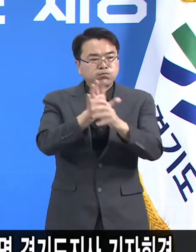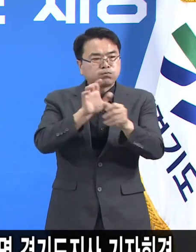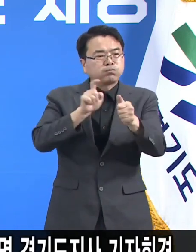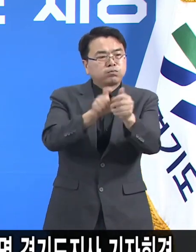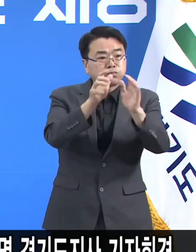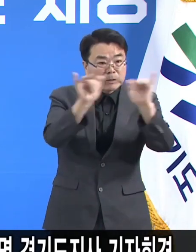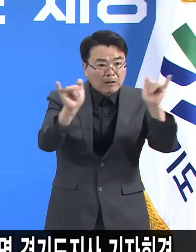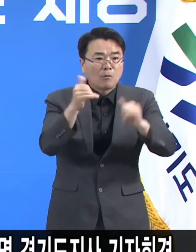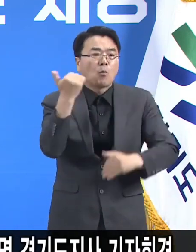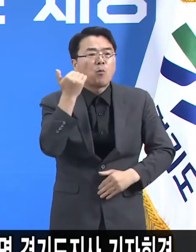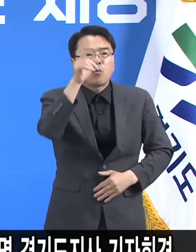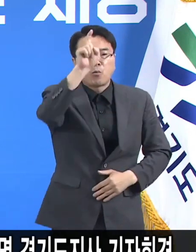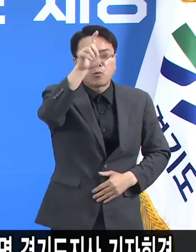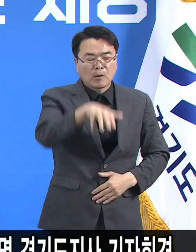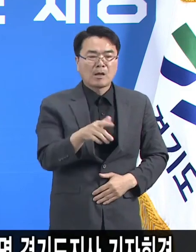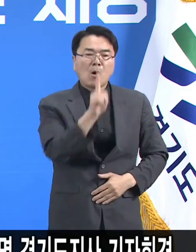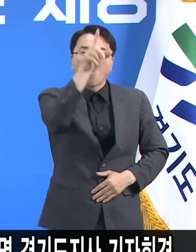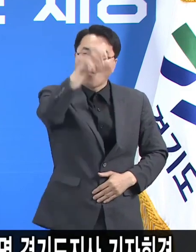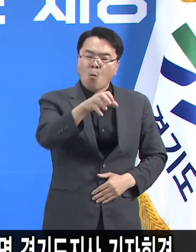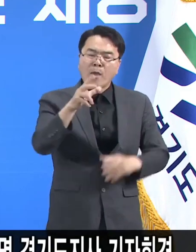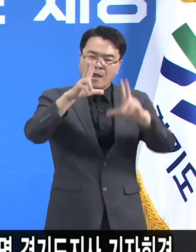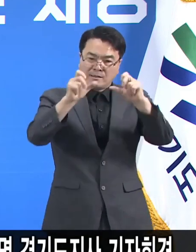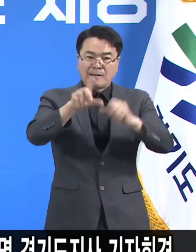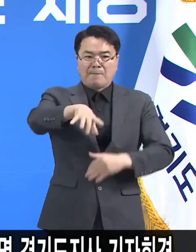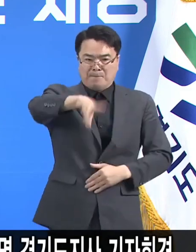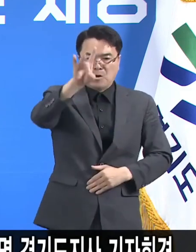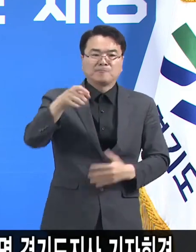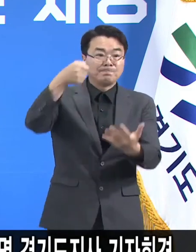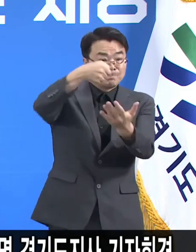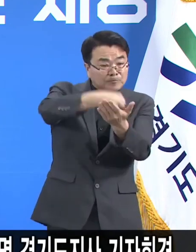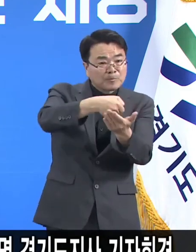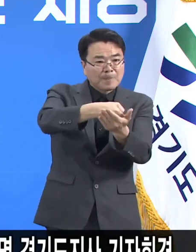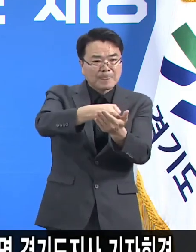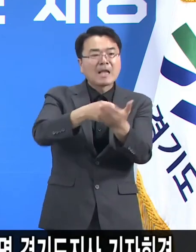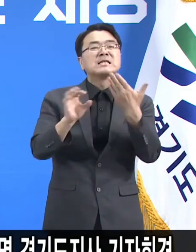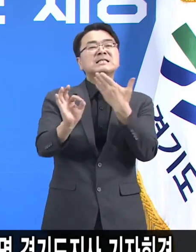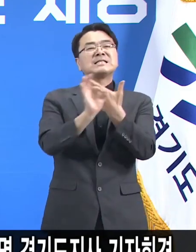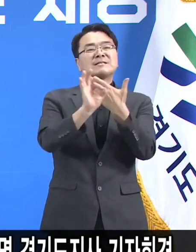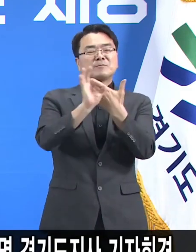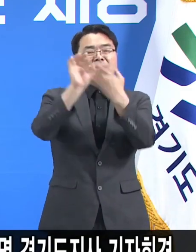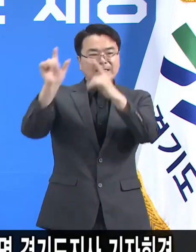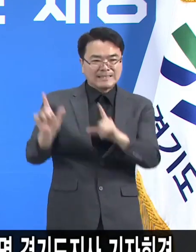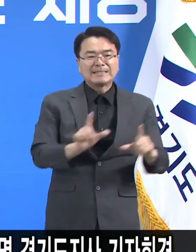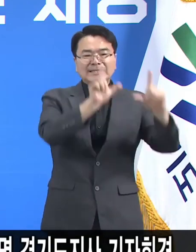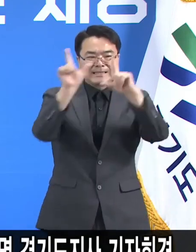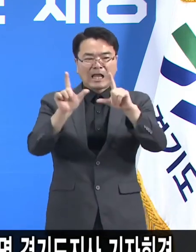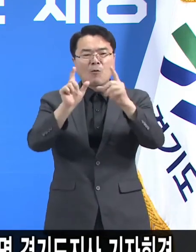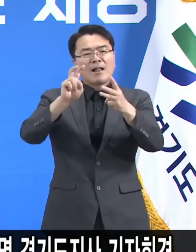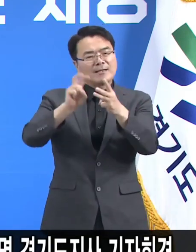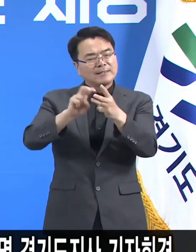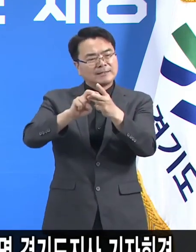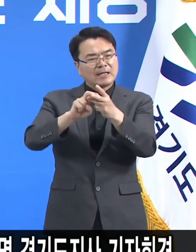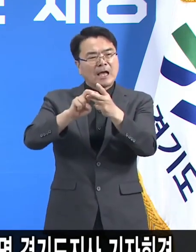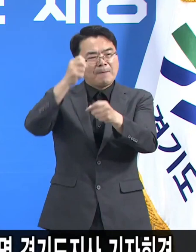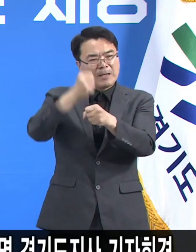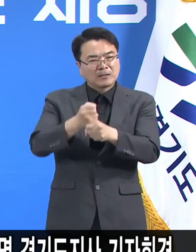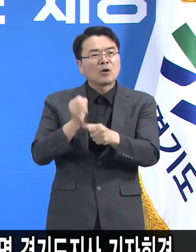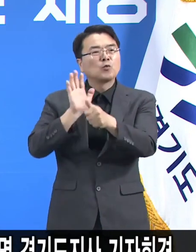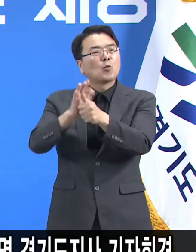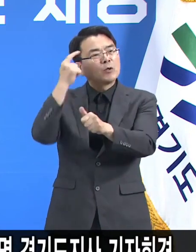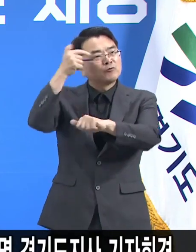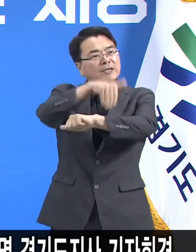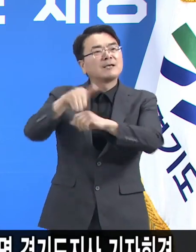발생한 고향과 성남시 등 5개시를 우선 지정해서 임시 생활시설을 운영하는 방안도 검토하고 있습니다.